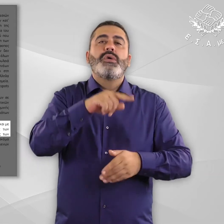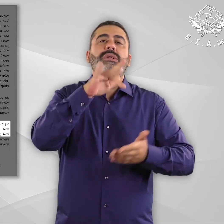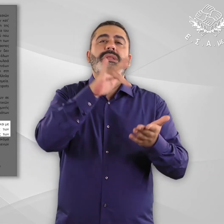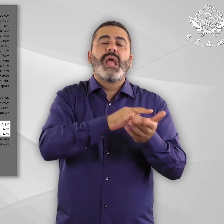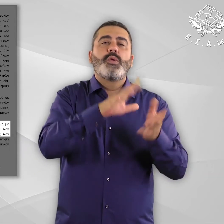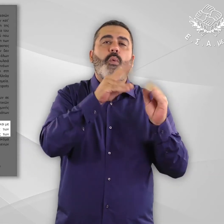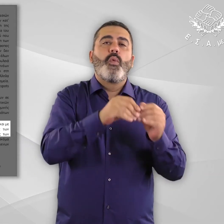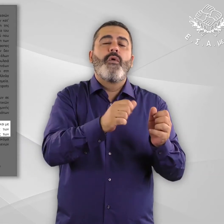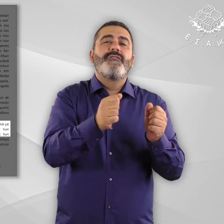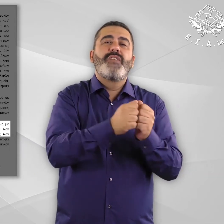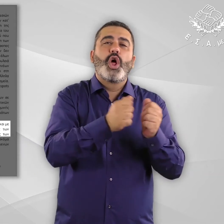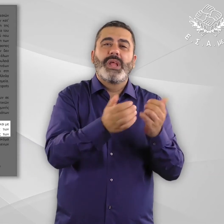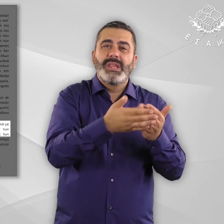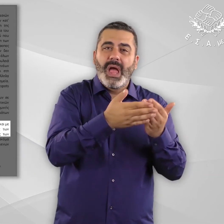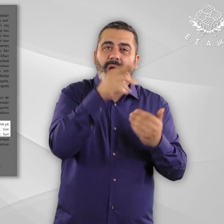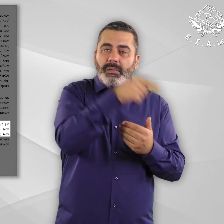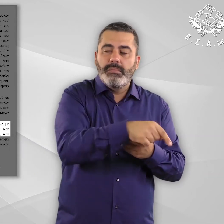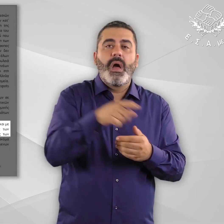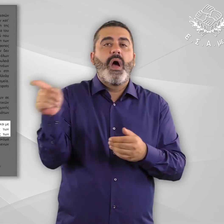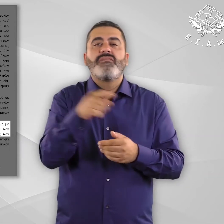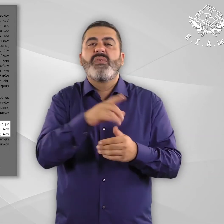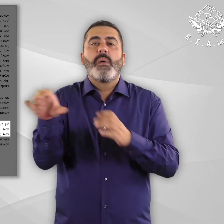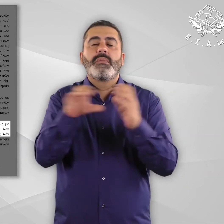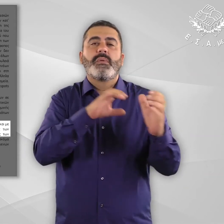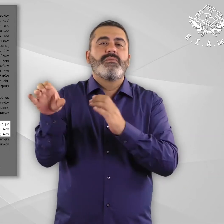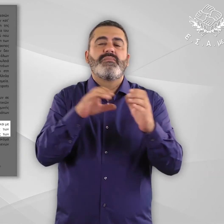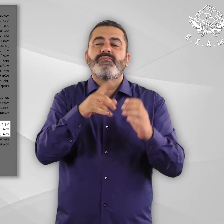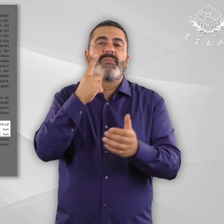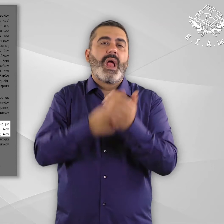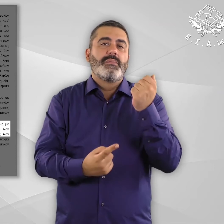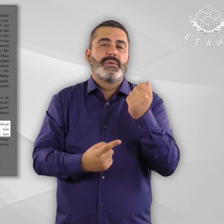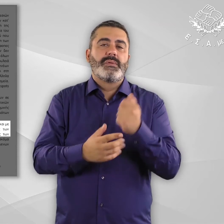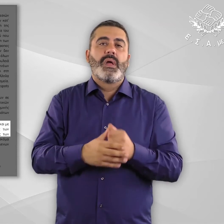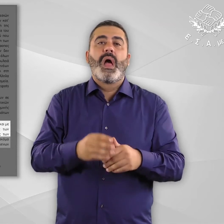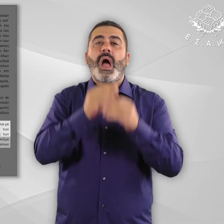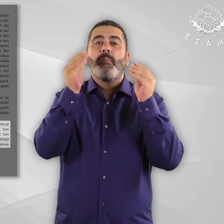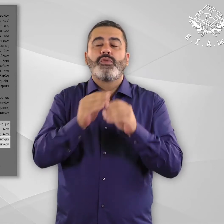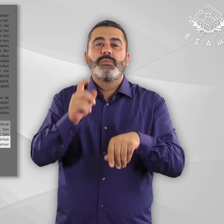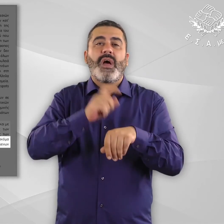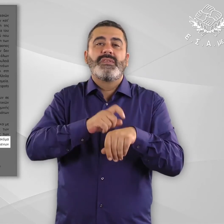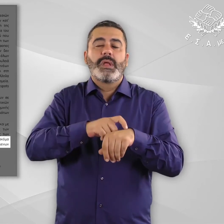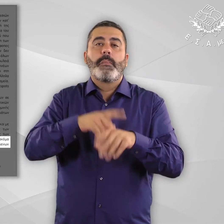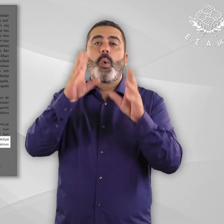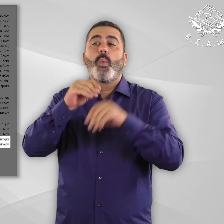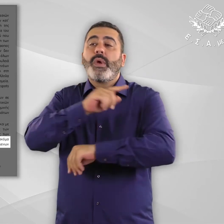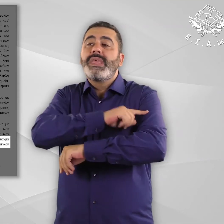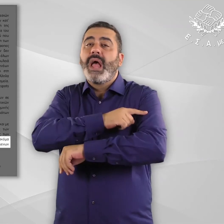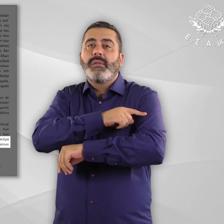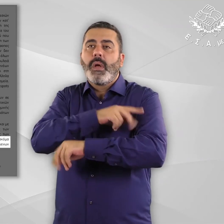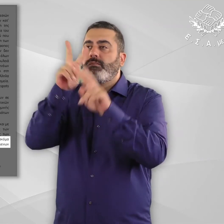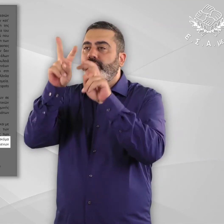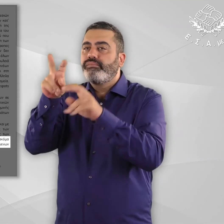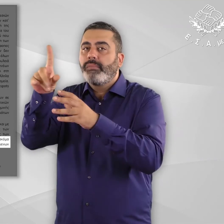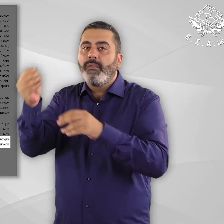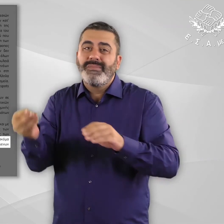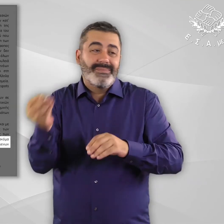υπηρεσιών των hot spots των νησιών με τις υπηρεσίες των κέντρων φιλοξενίας στην ενδοχώρα. Το κενό αυτό αφορά ακόμα και